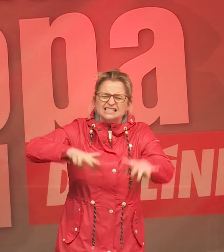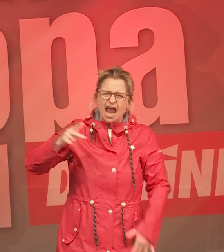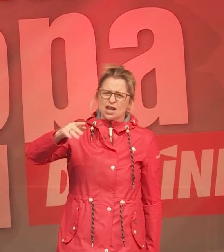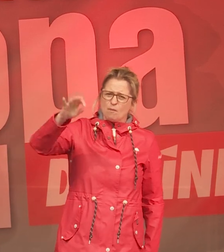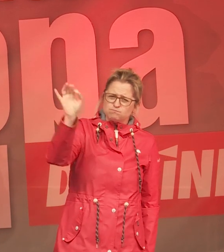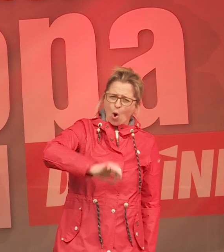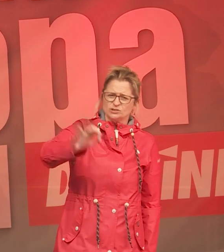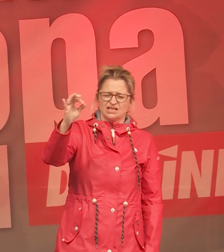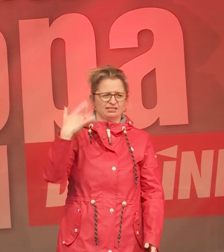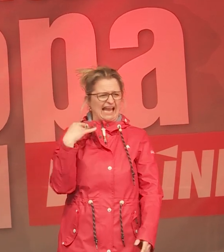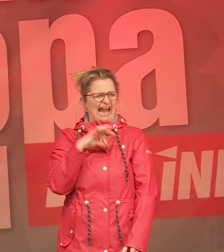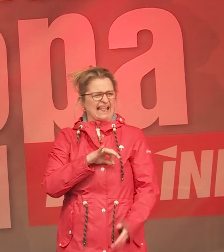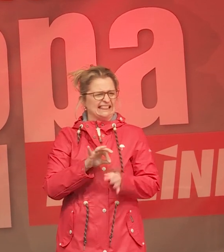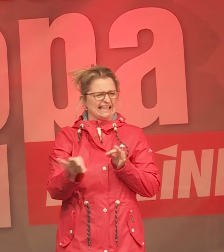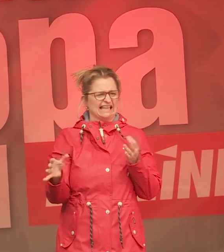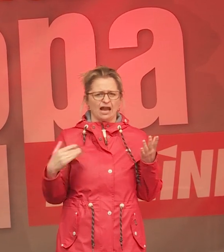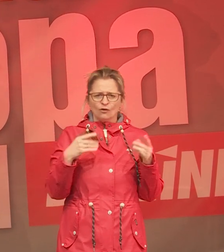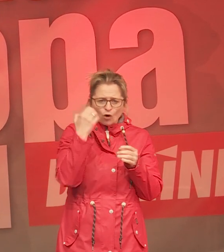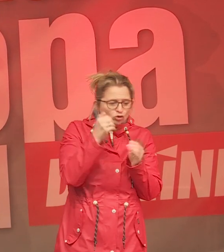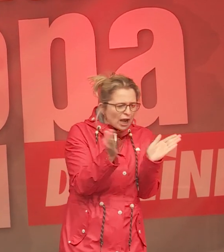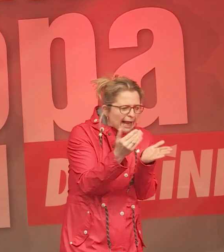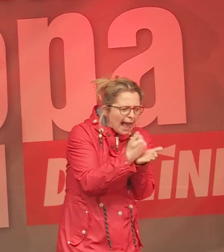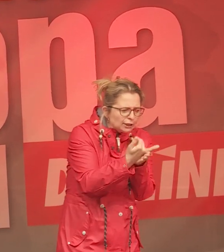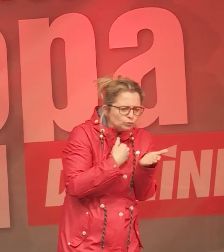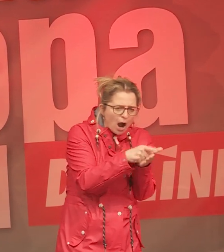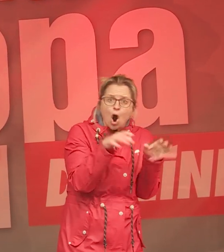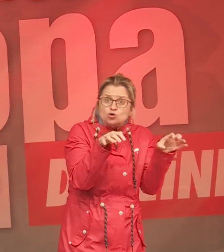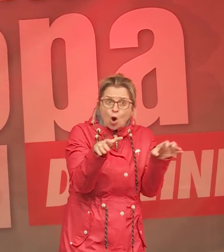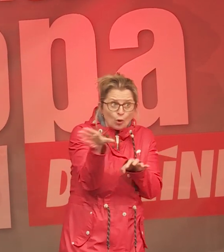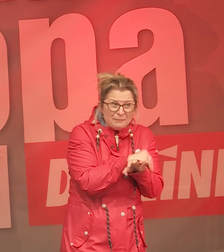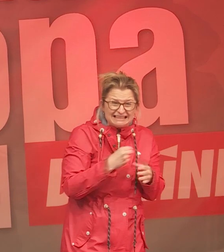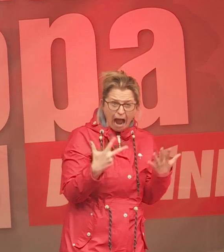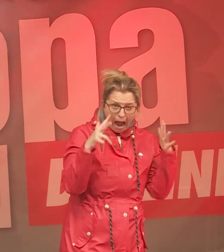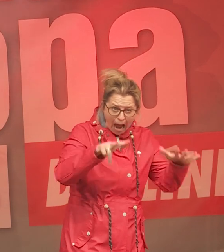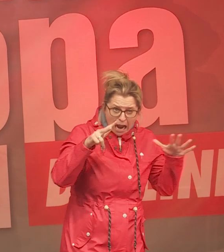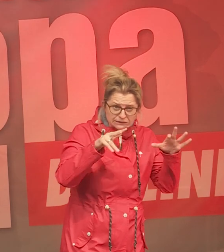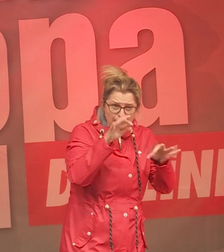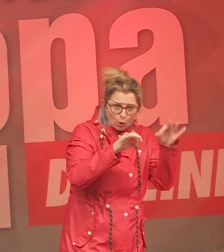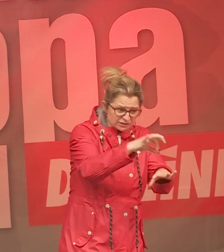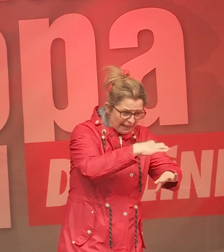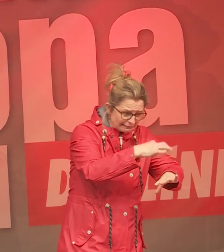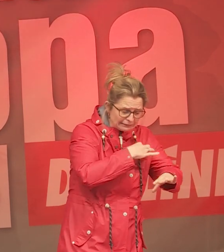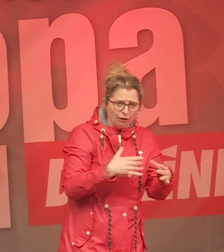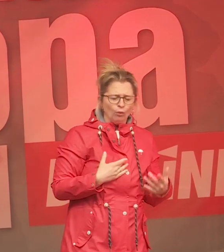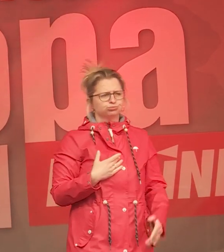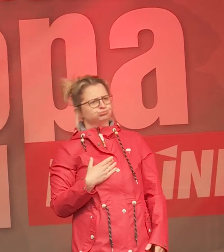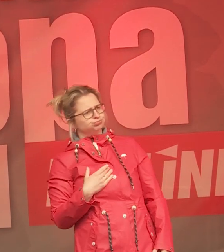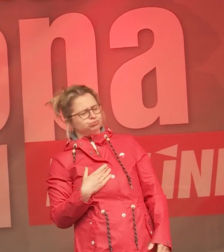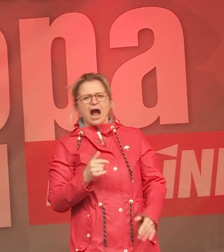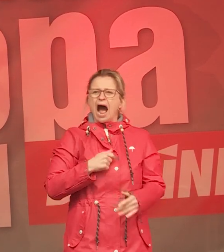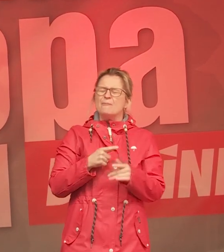18 Prozent! Kann sich jeder Kleinsparer nur wünschen, dass er mal ein Konto findet, das um 18 Prozent zahlt. Aber bei diesen